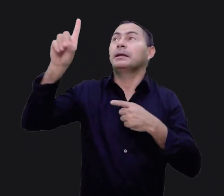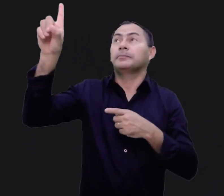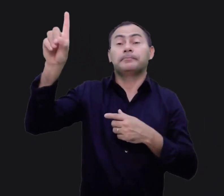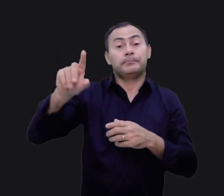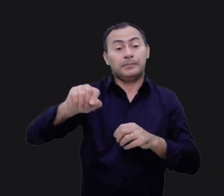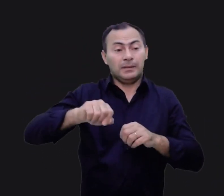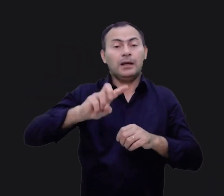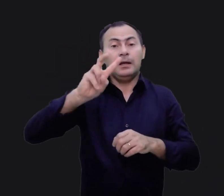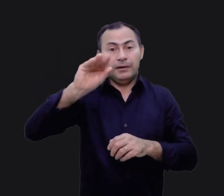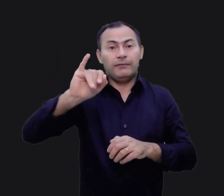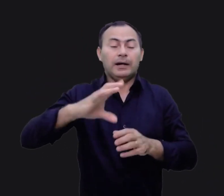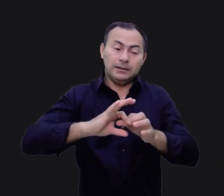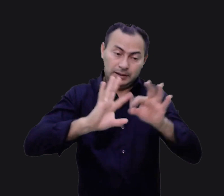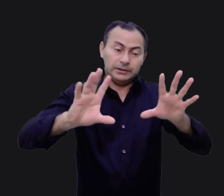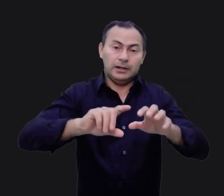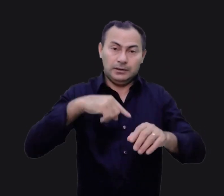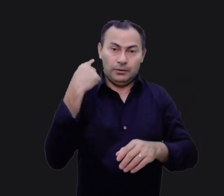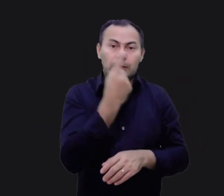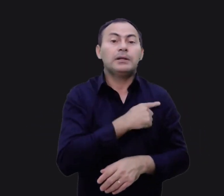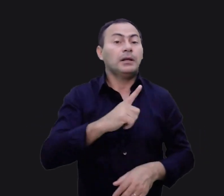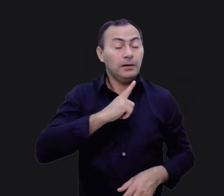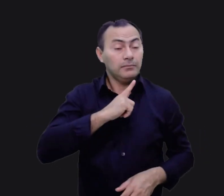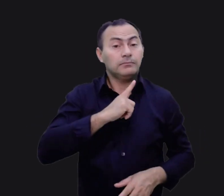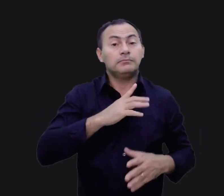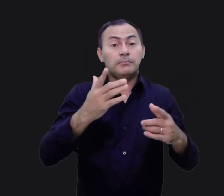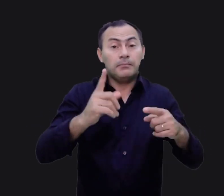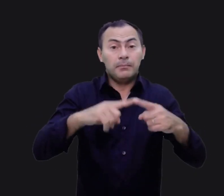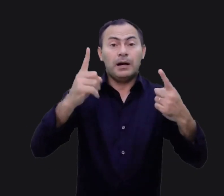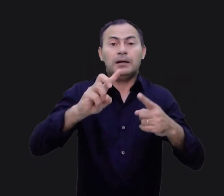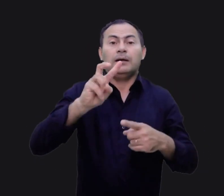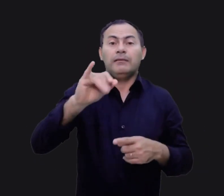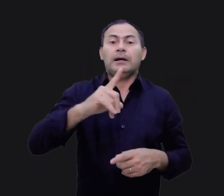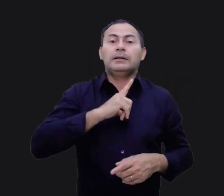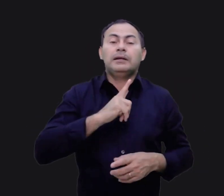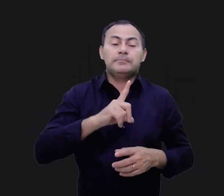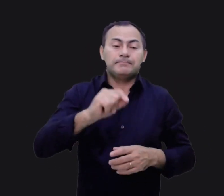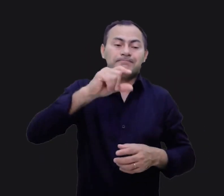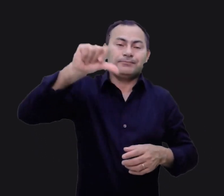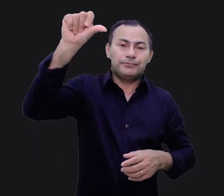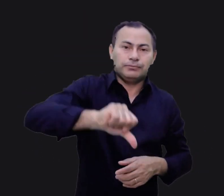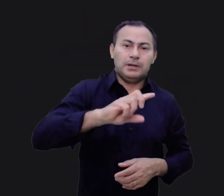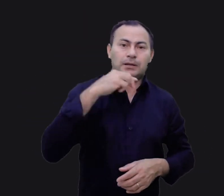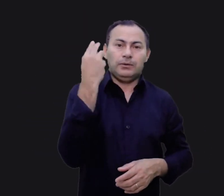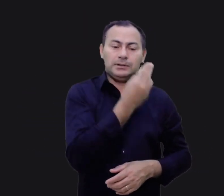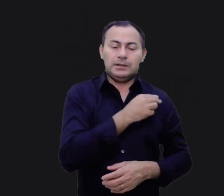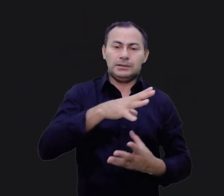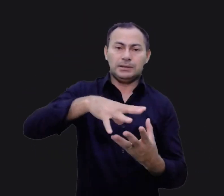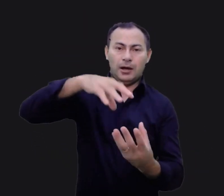vontade dEle, Ele vai permitir que nós tenhamos. Mas isso vai definhar as nossas almas.